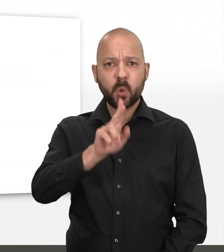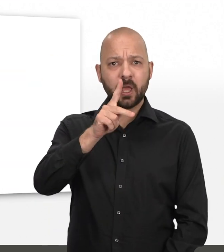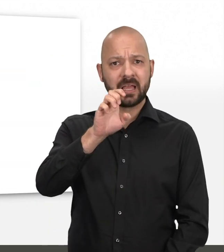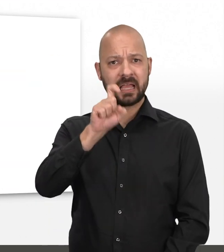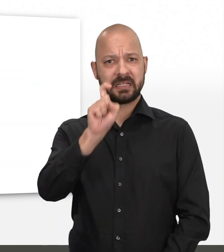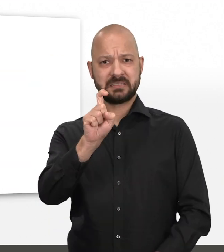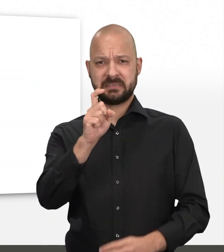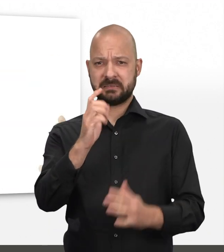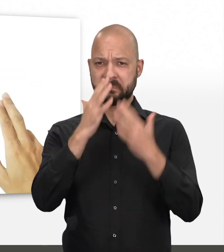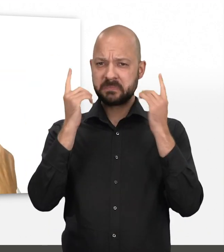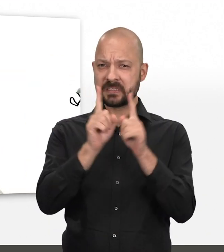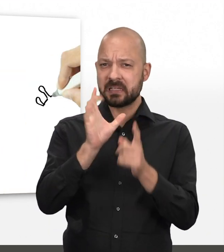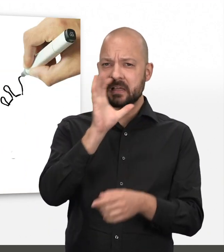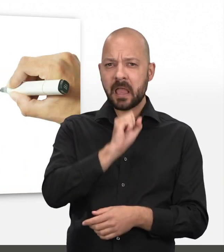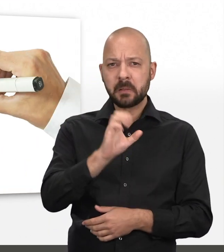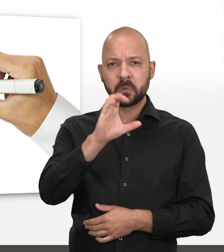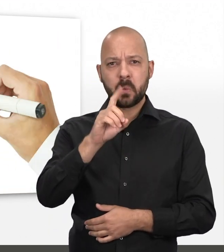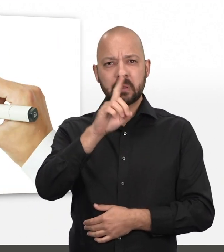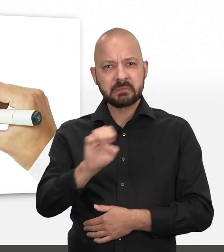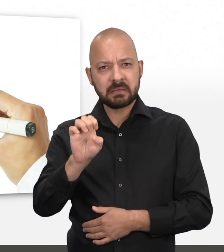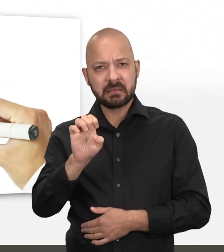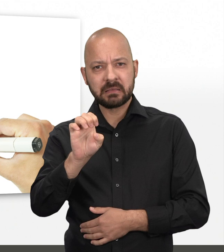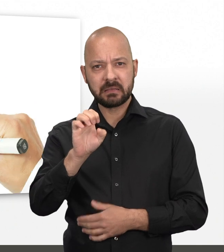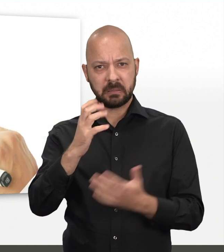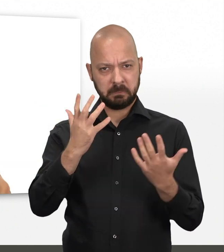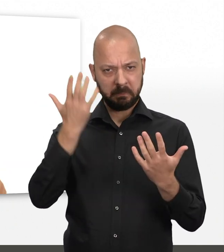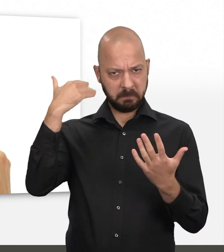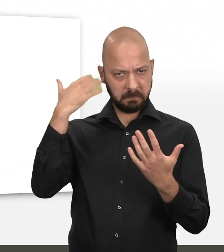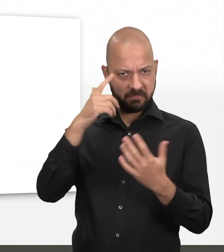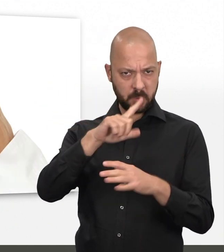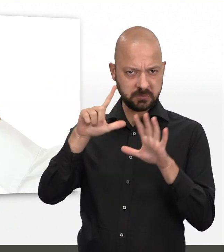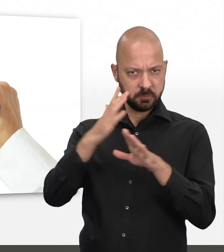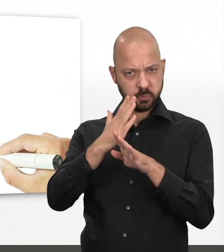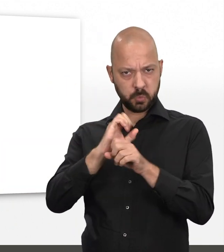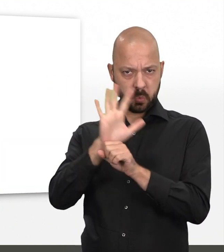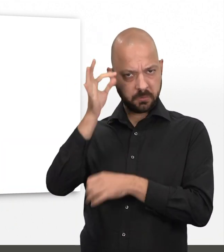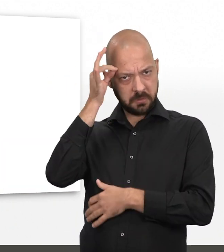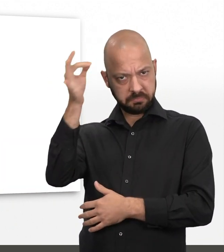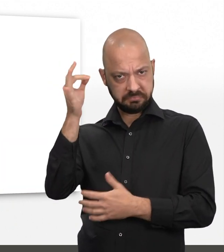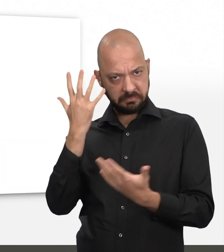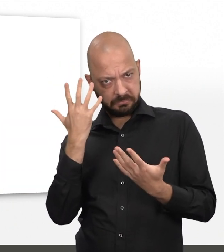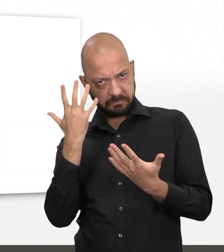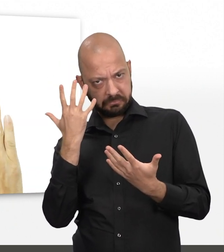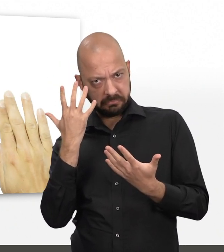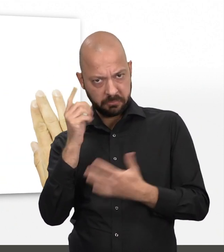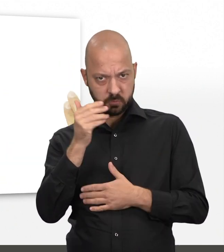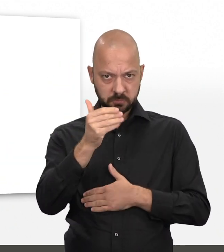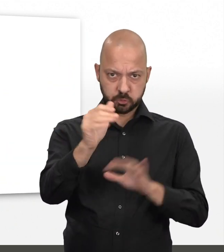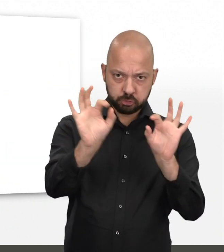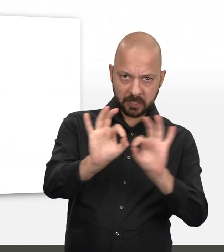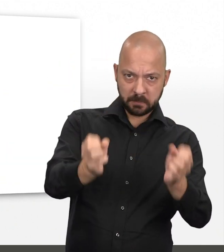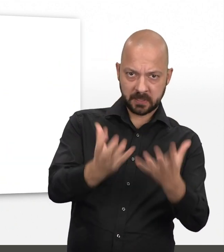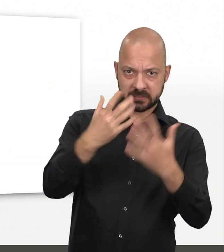Lykex hört sich an wie ein Geheimcode. Haben die nicht schon 2007 Corona erfunden? Steht uns was Schlimmes